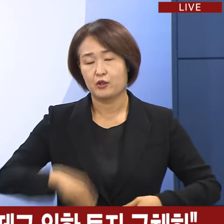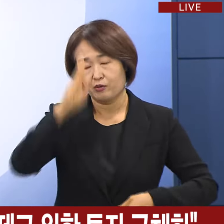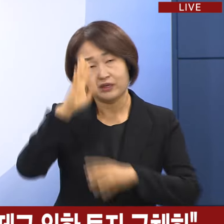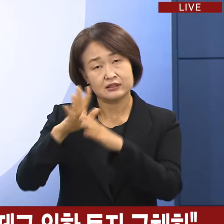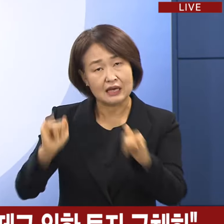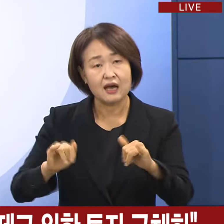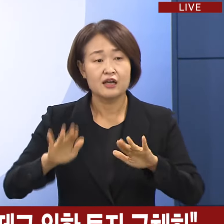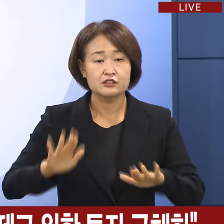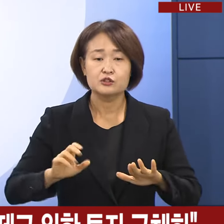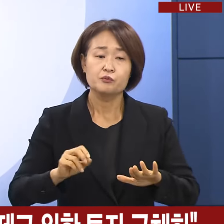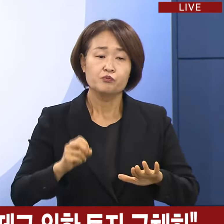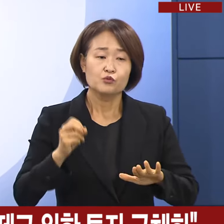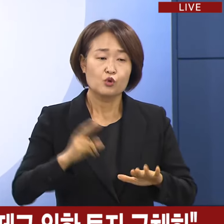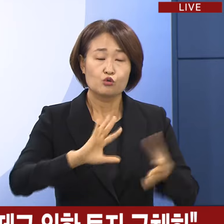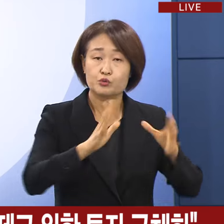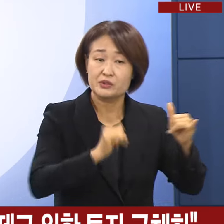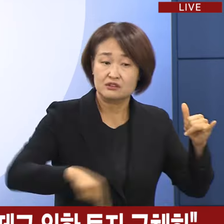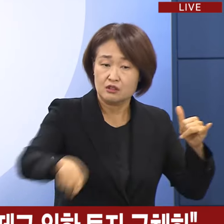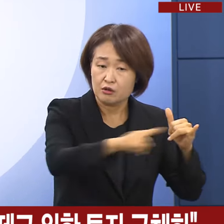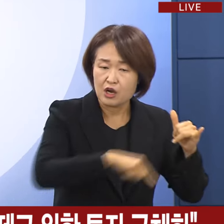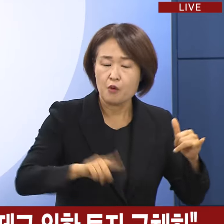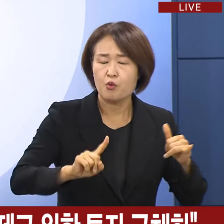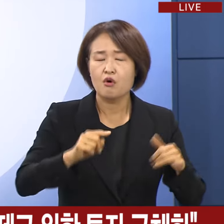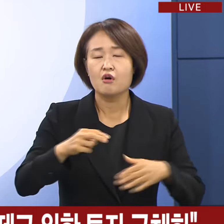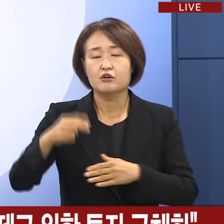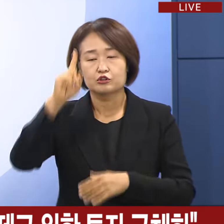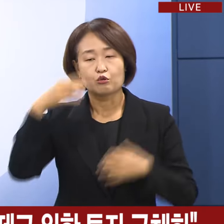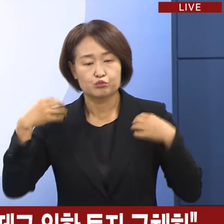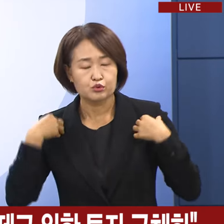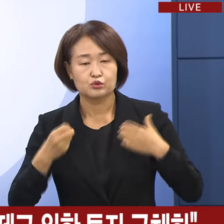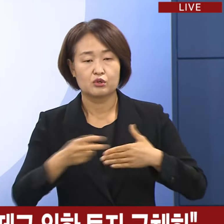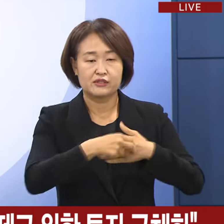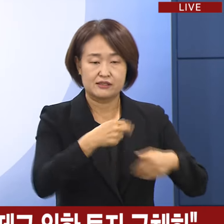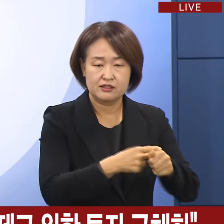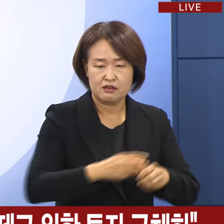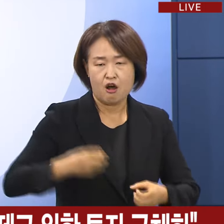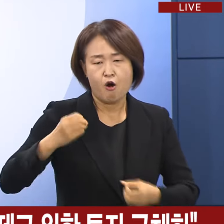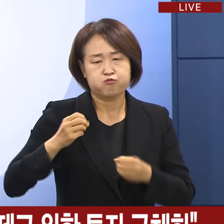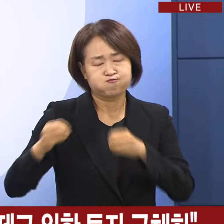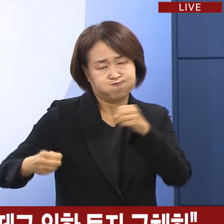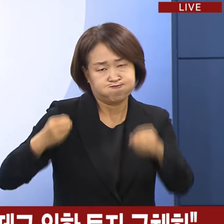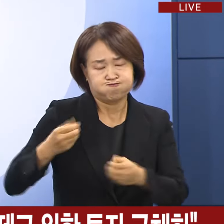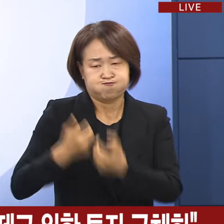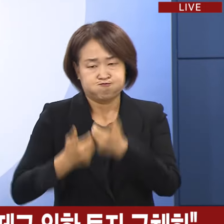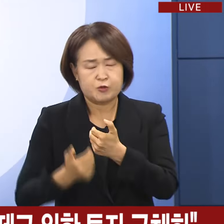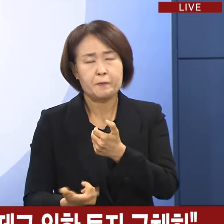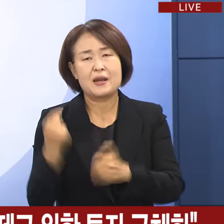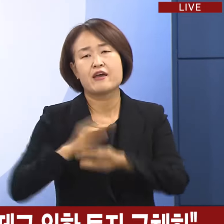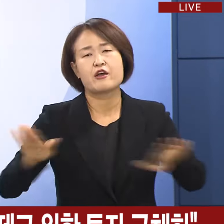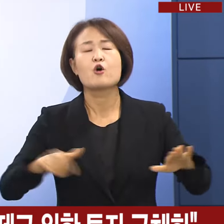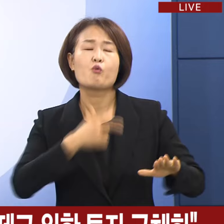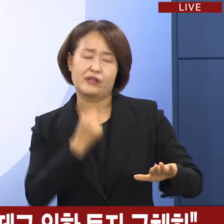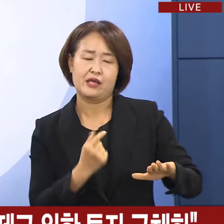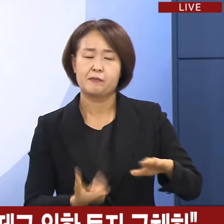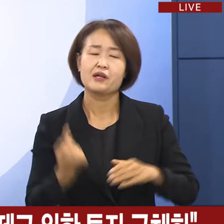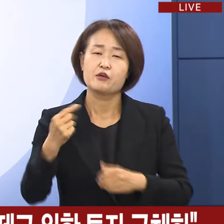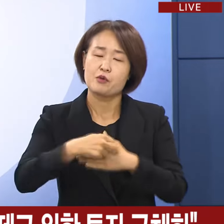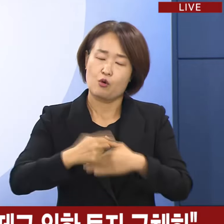해결되기를 원하는 국민들 모두 전공의 여러분이 돌아오기를 기다리고 계십니다.